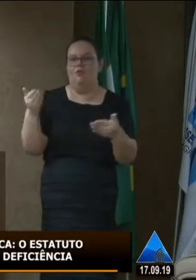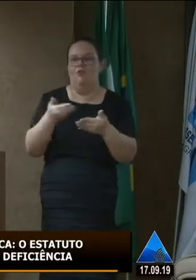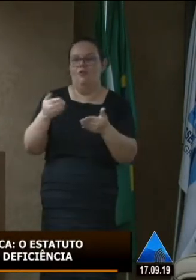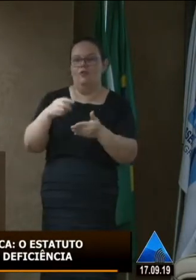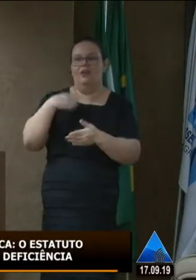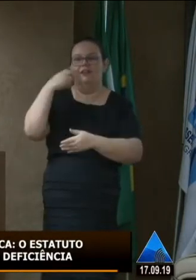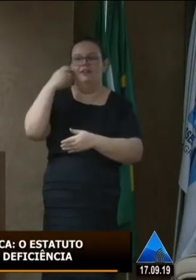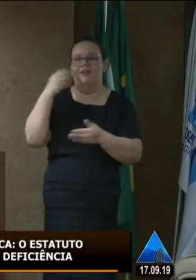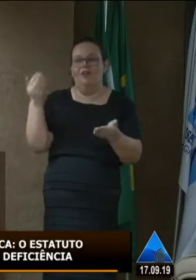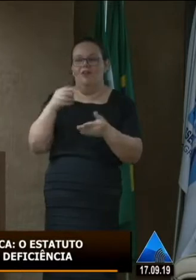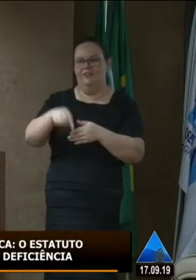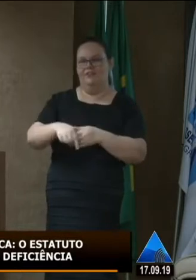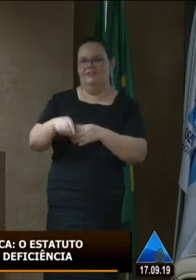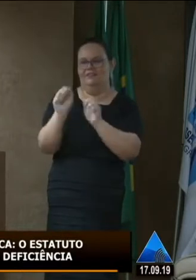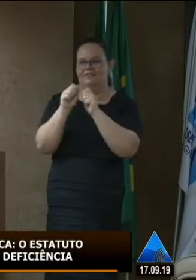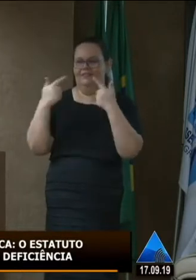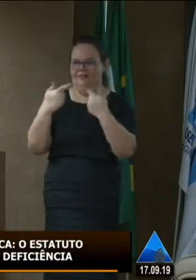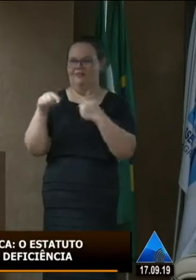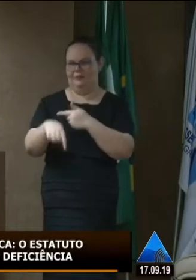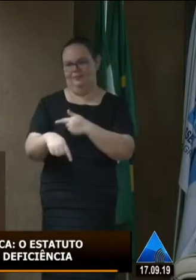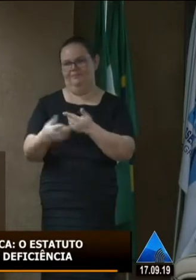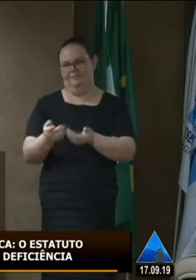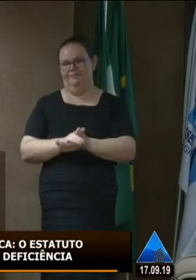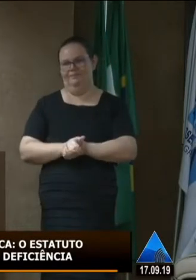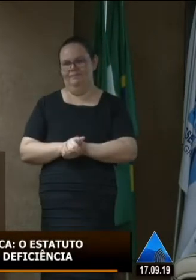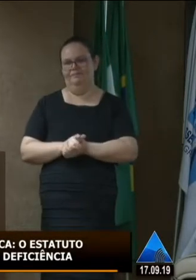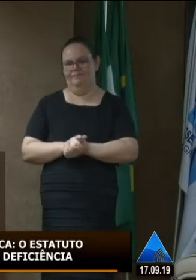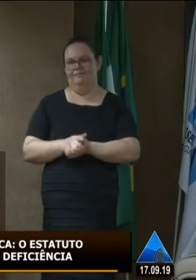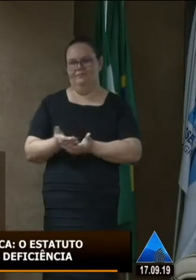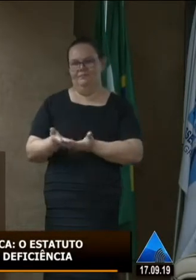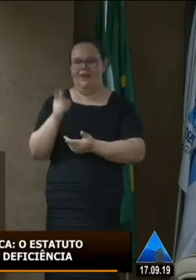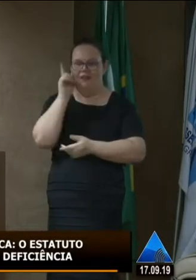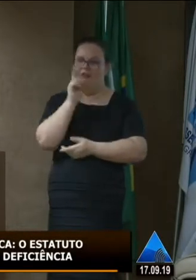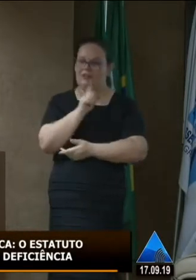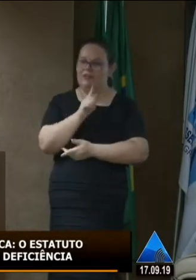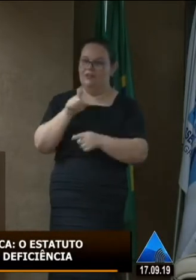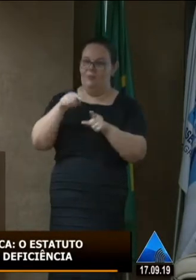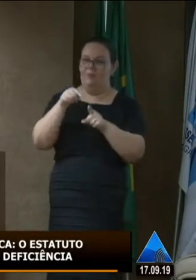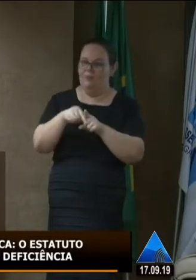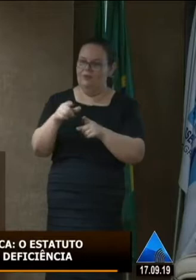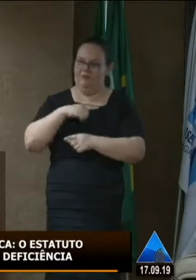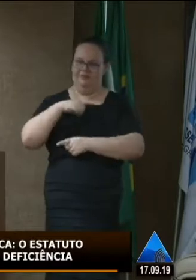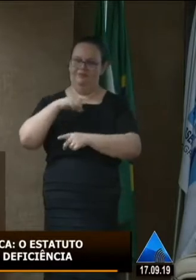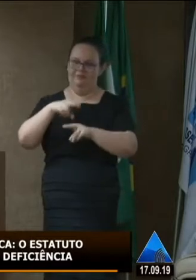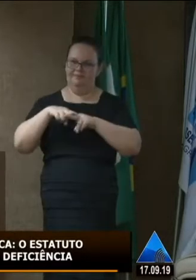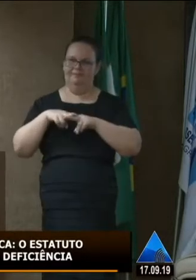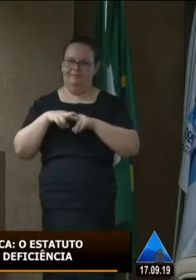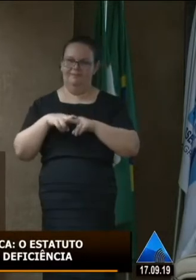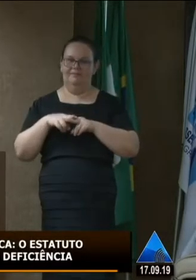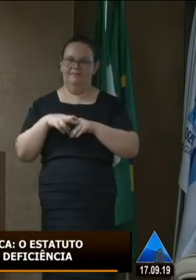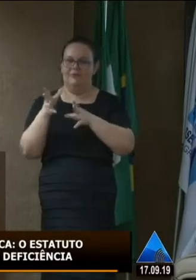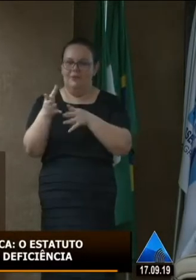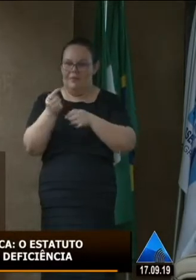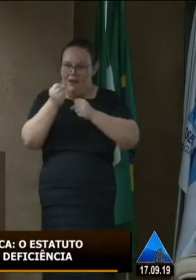Natal acontece esse evento não é de graça que as coisas acontecem então assim levem levem as